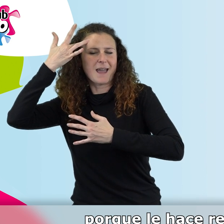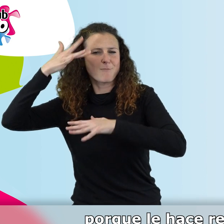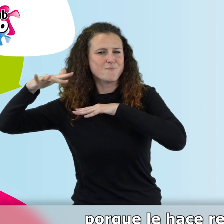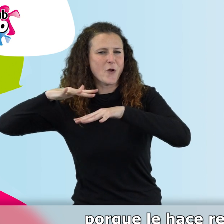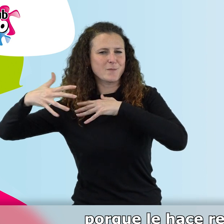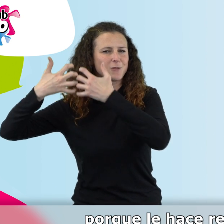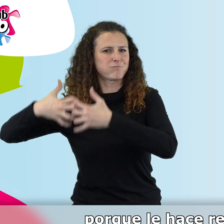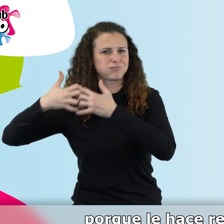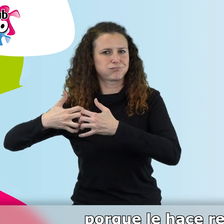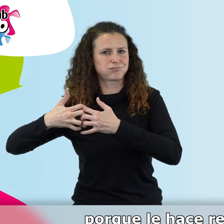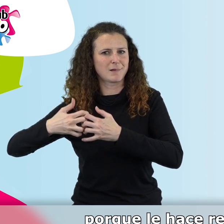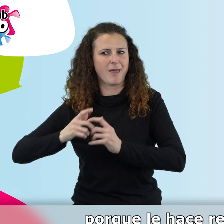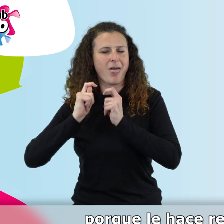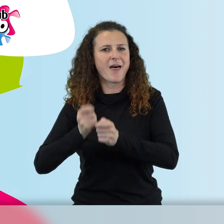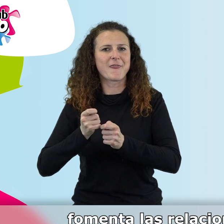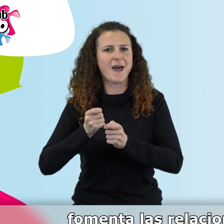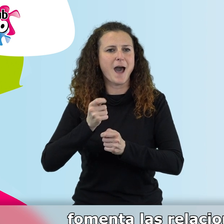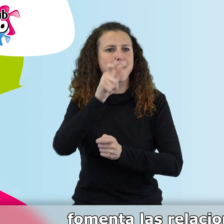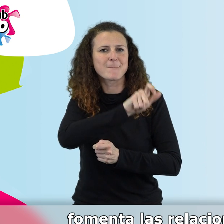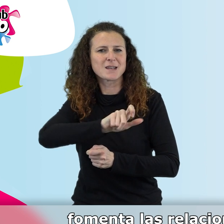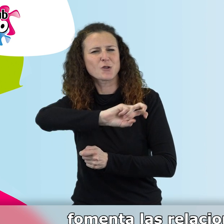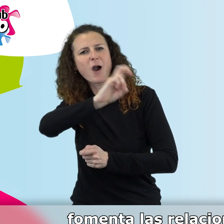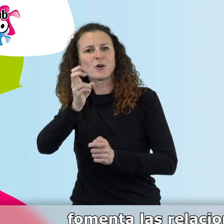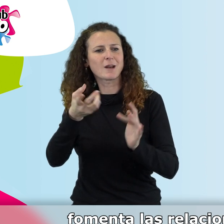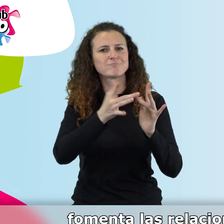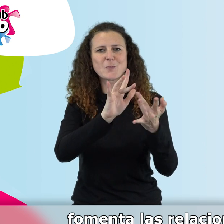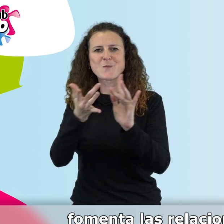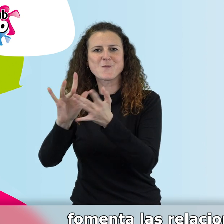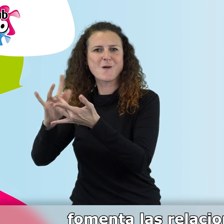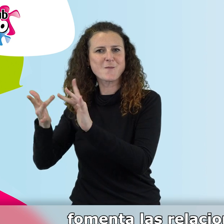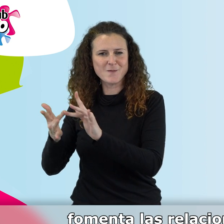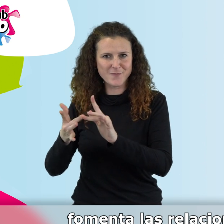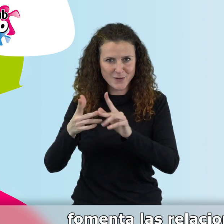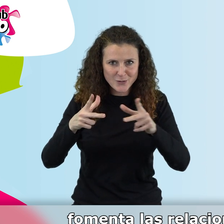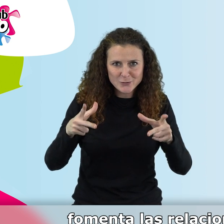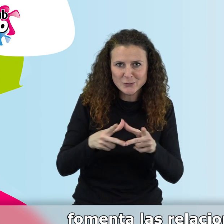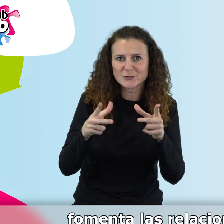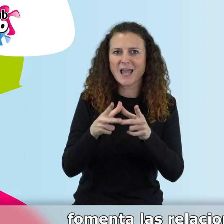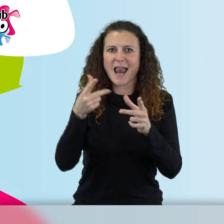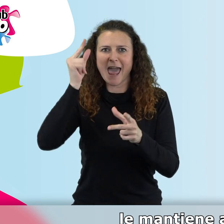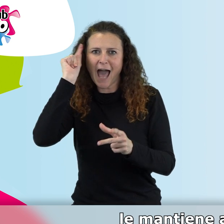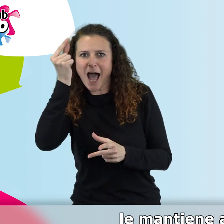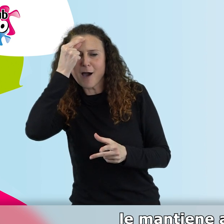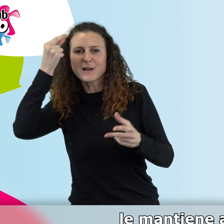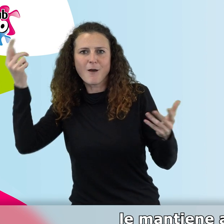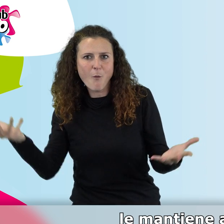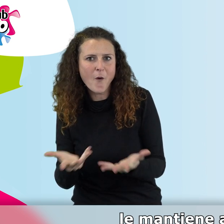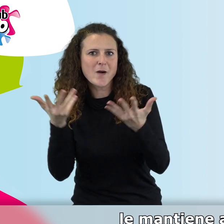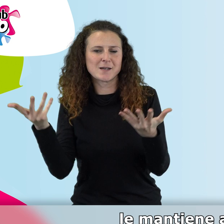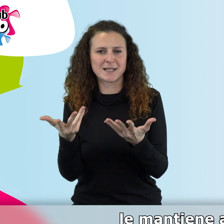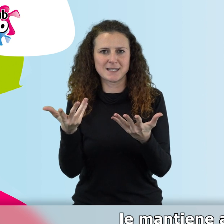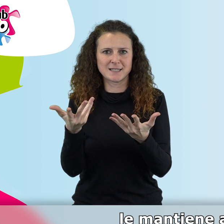relacionarse con otras personas, fomenta las relaciones sociales, las habilidades sociales, le